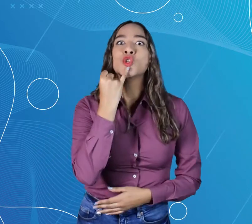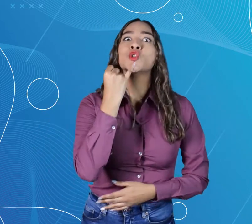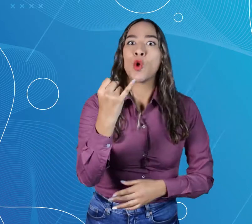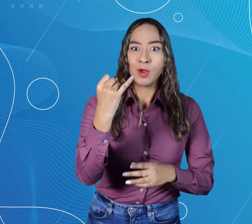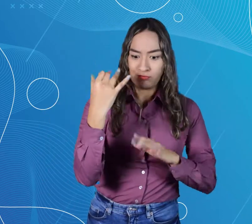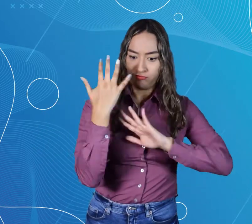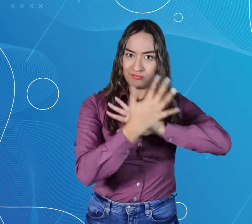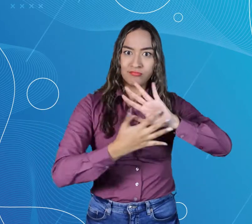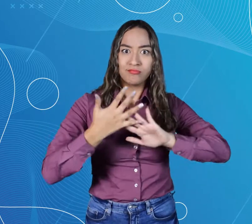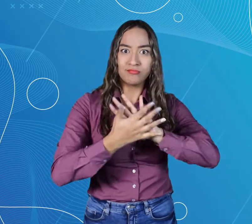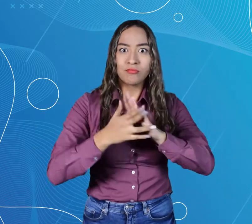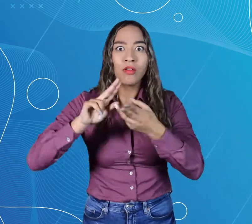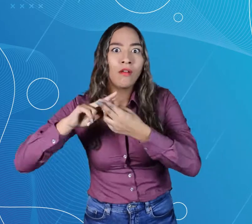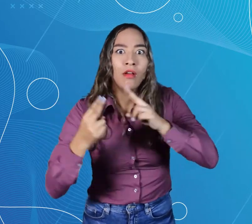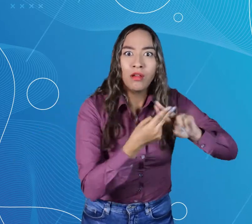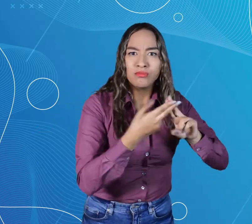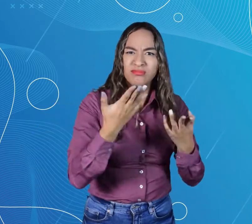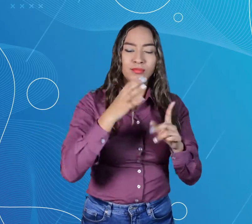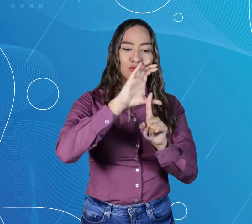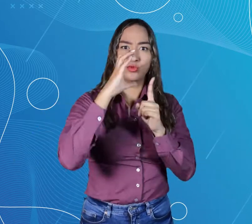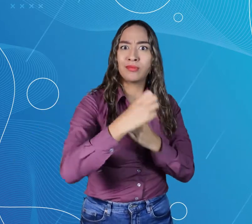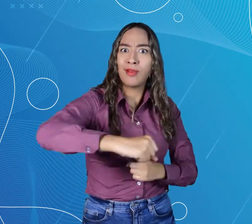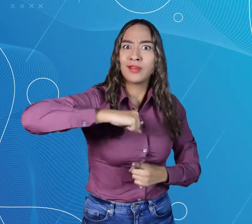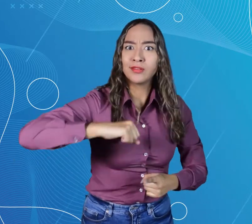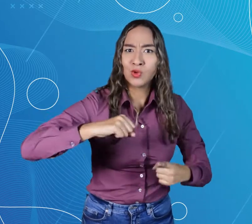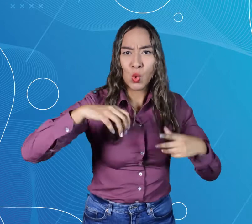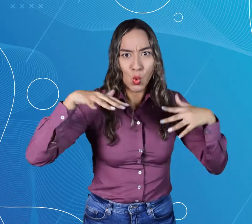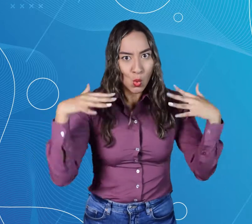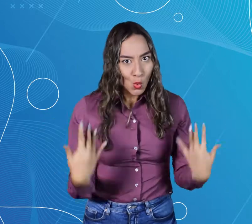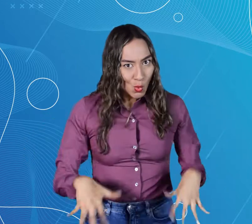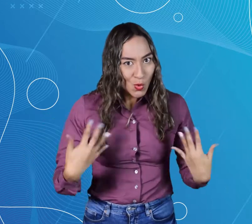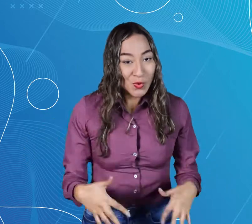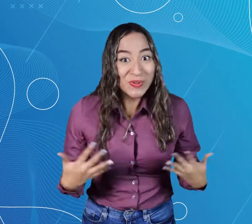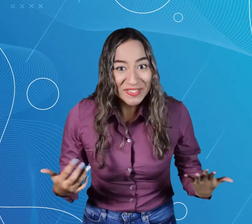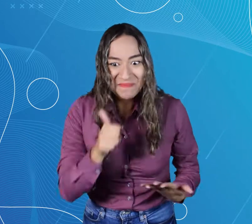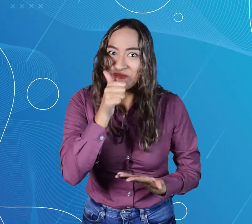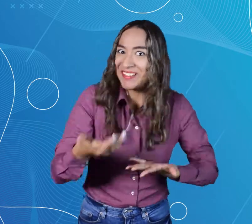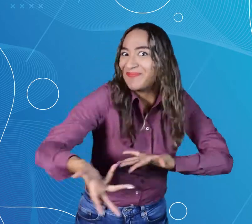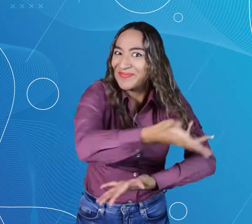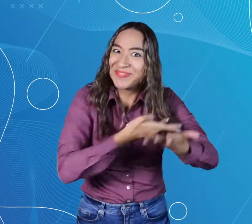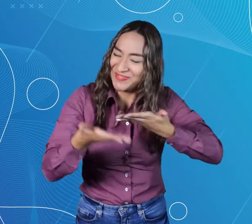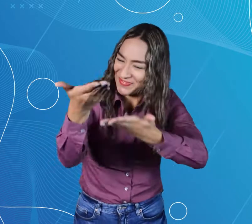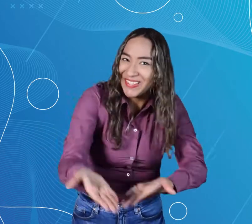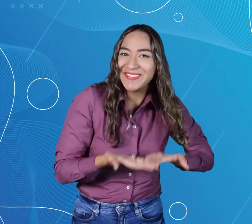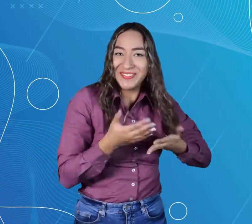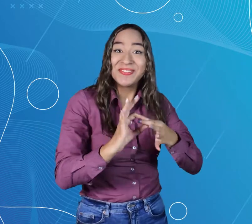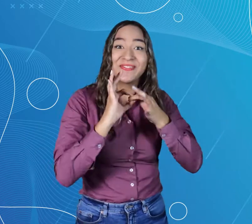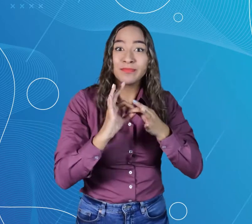cual trata temas muy importantes acerca de la lengua de señas y la comunidad sorda. Los esperamos mañana,